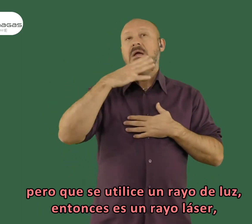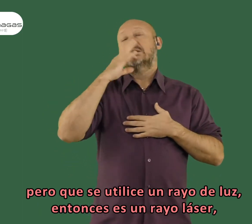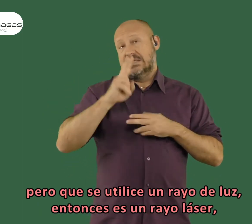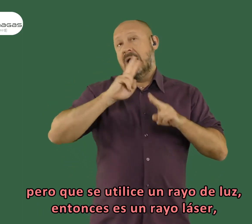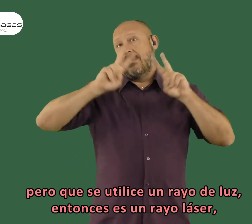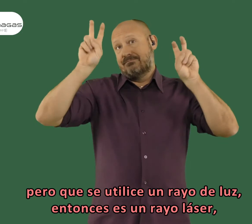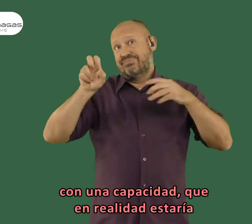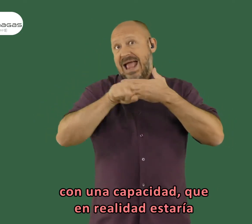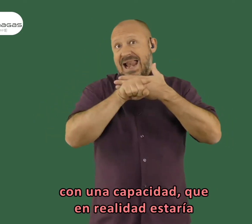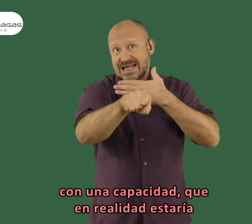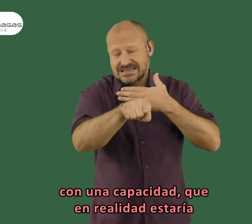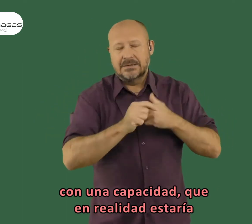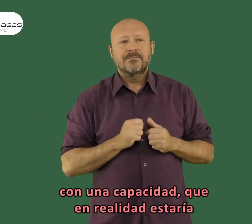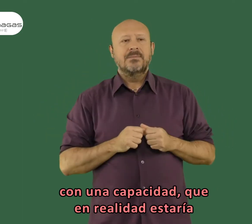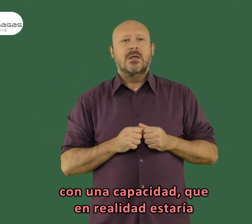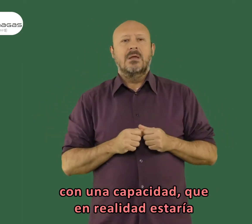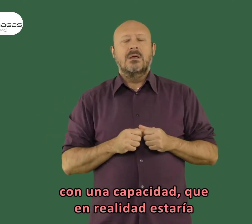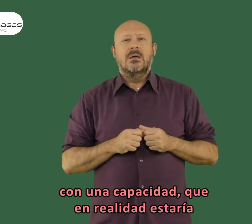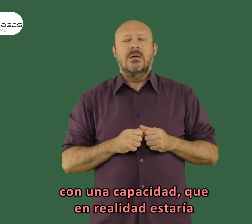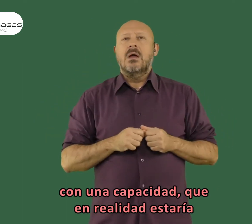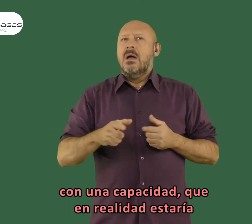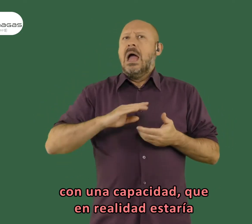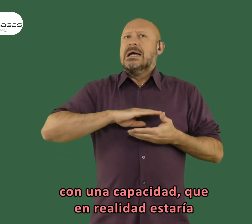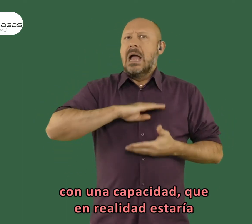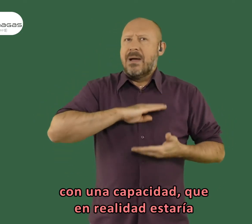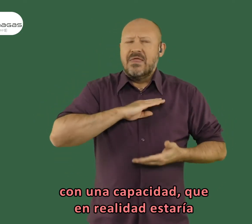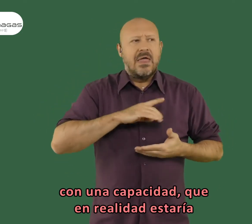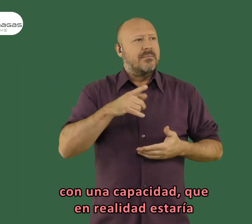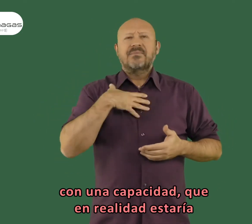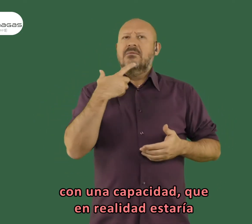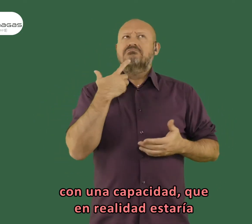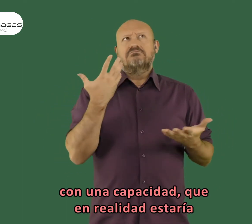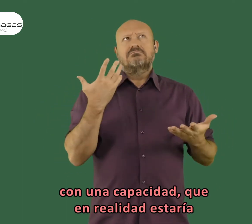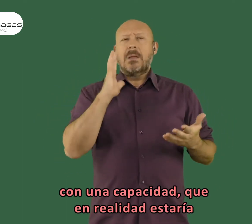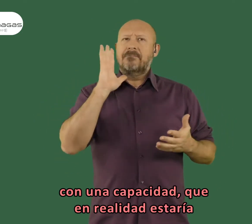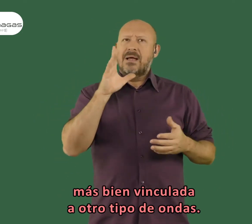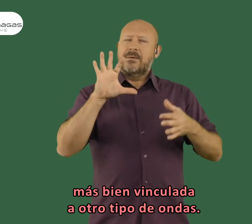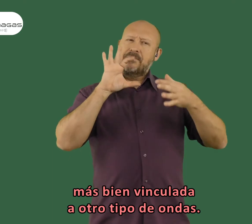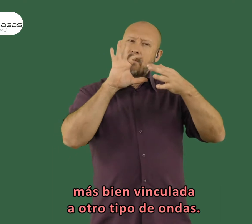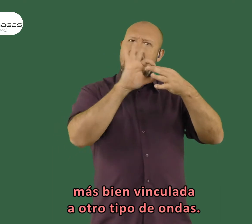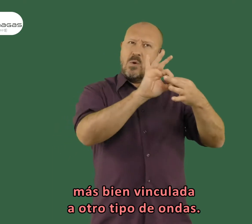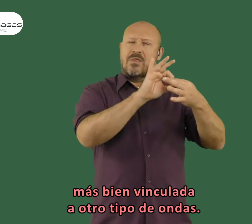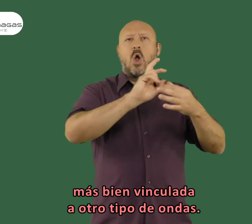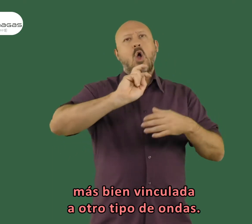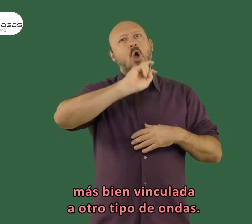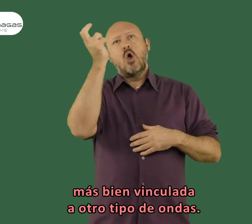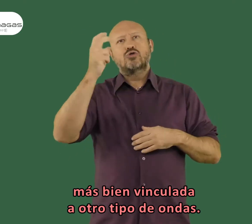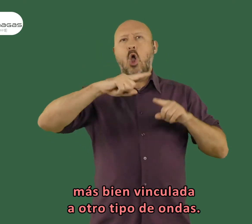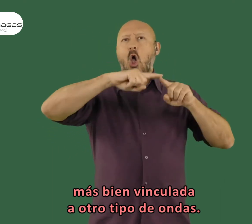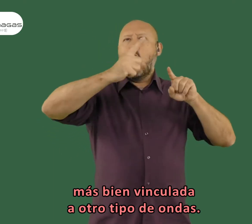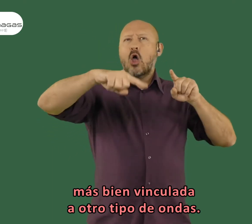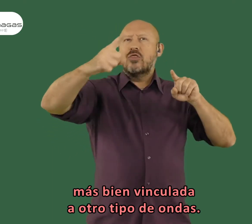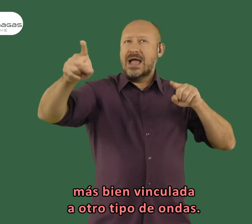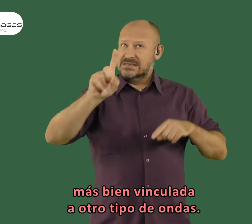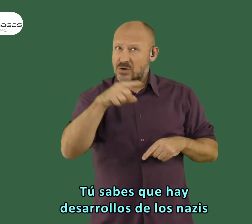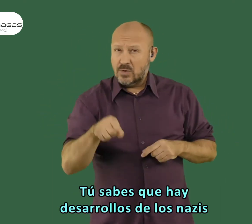que entonces es un rayo láser, con una capacidad que en realidad estaría más bien vinculada